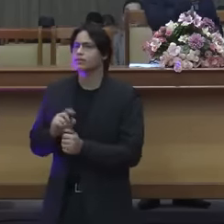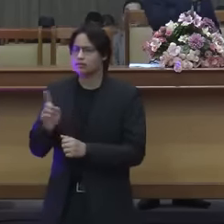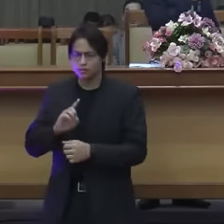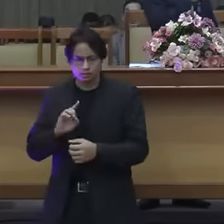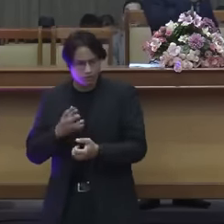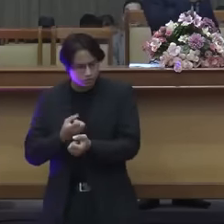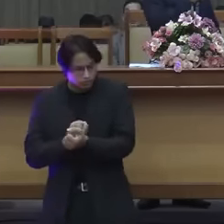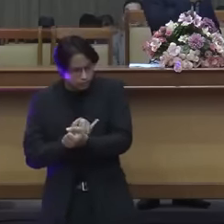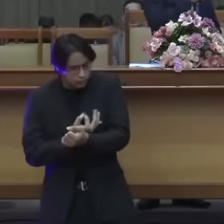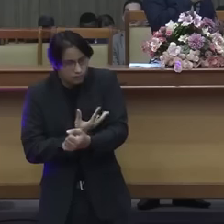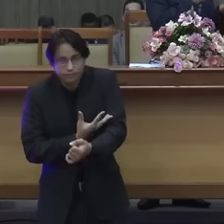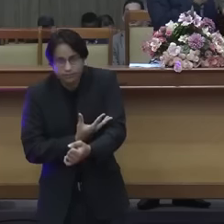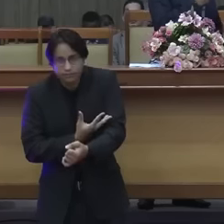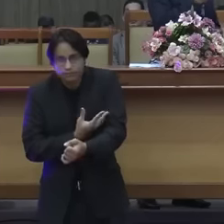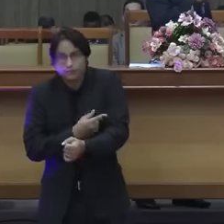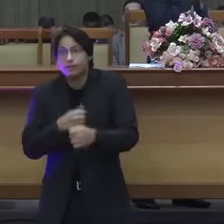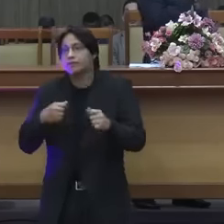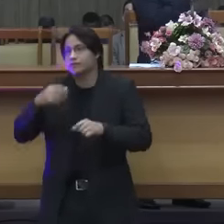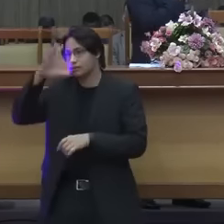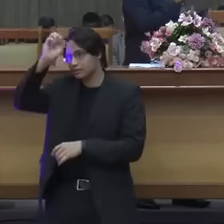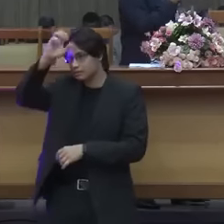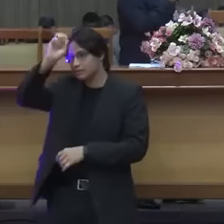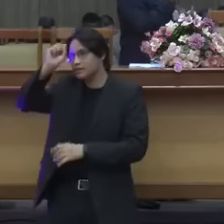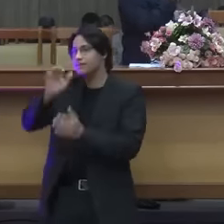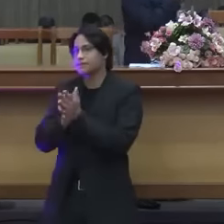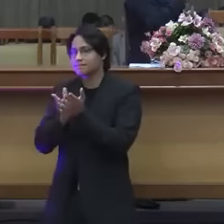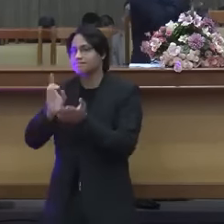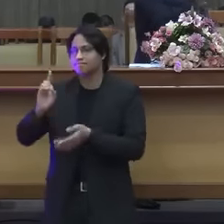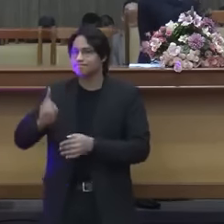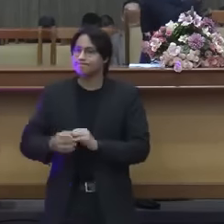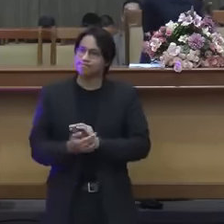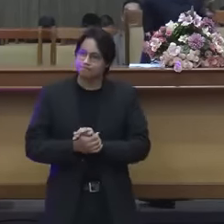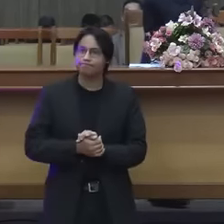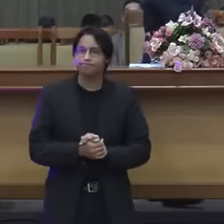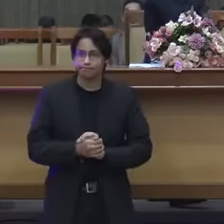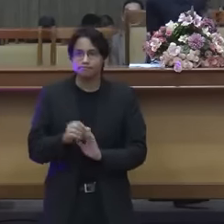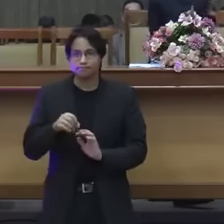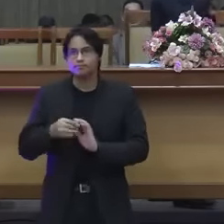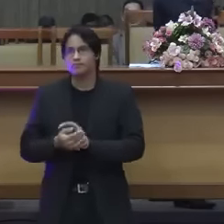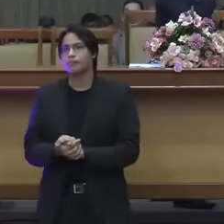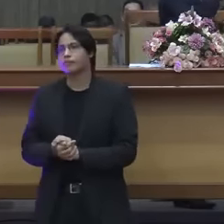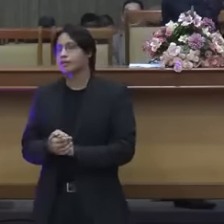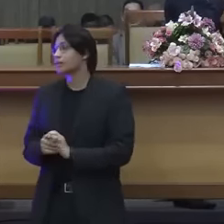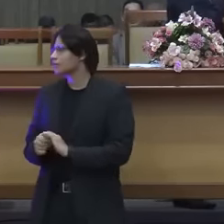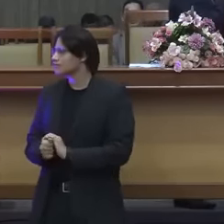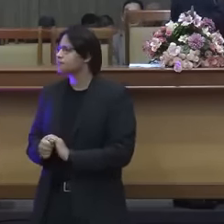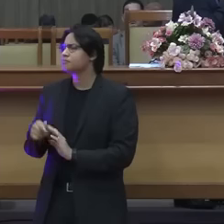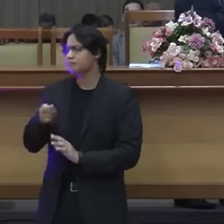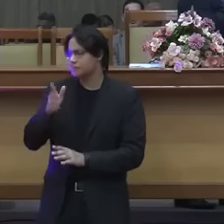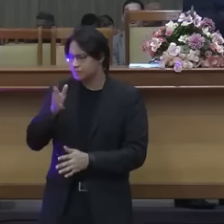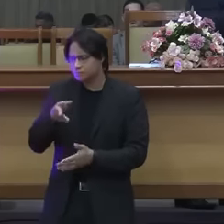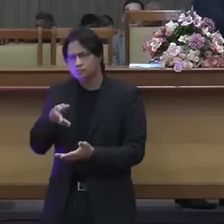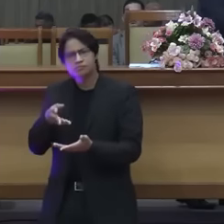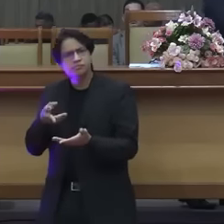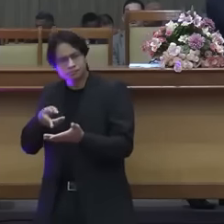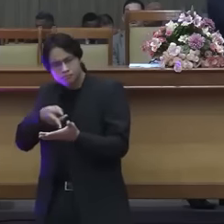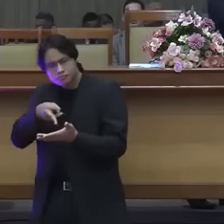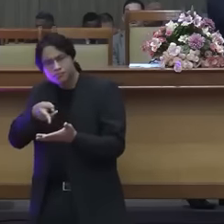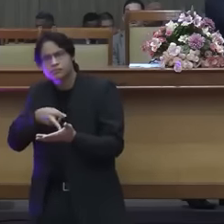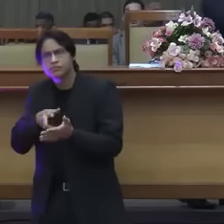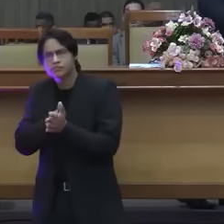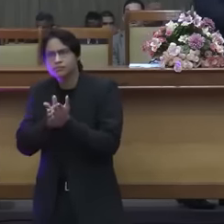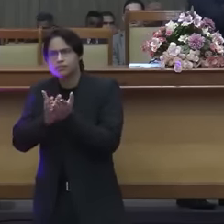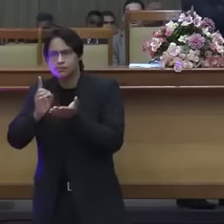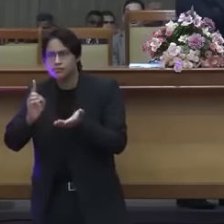aprende nada, tem que aprender a palavra, ou não tem deslido na lei que